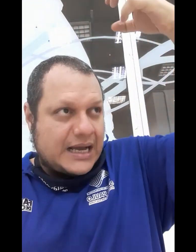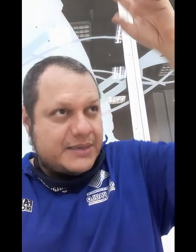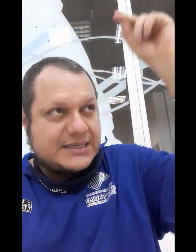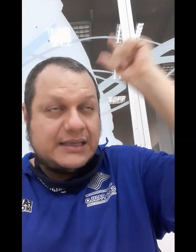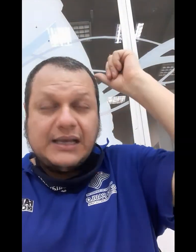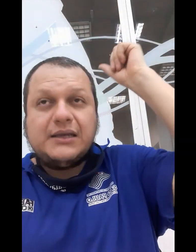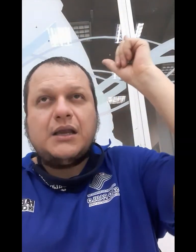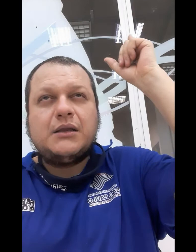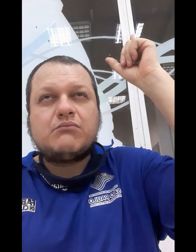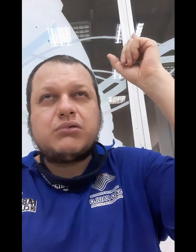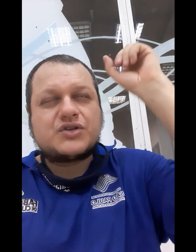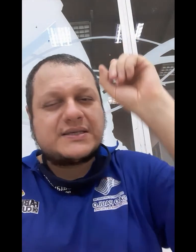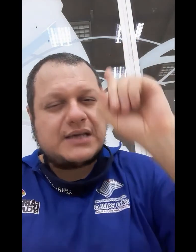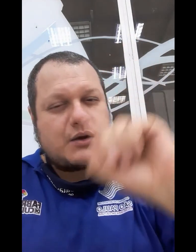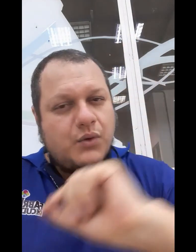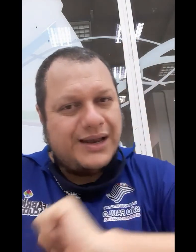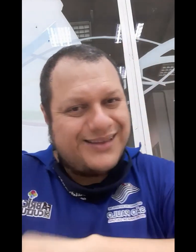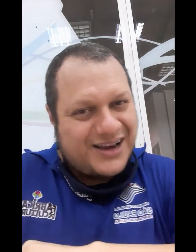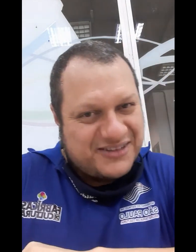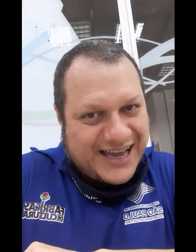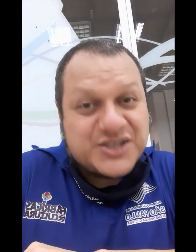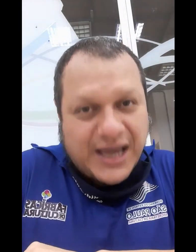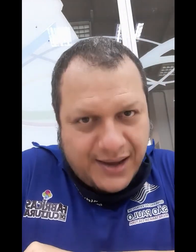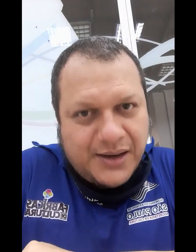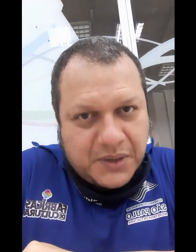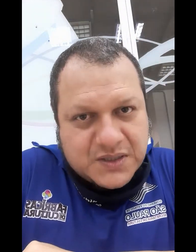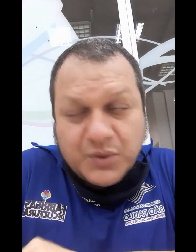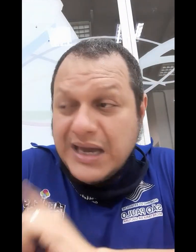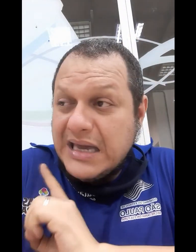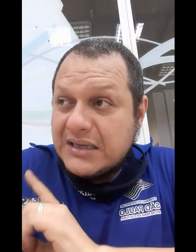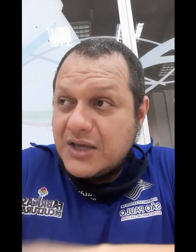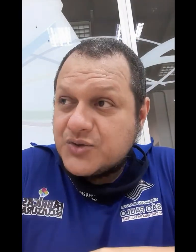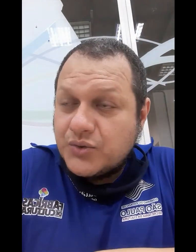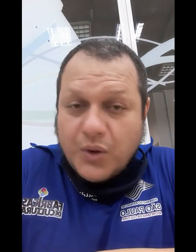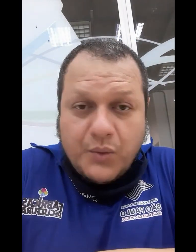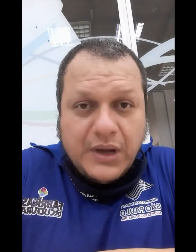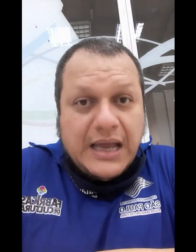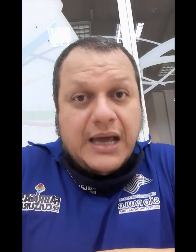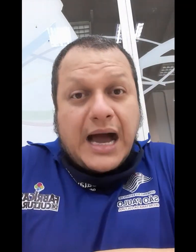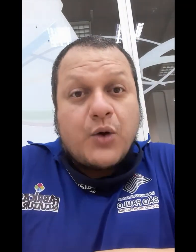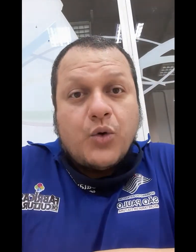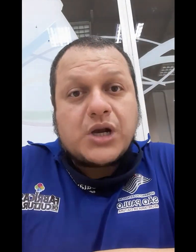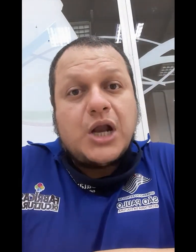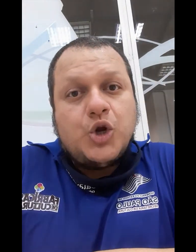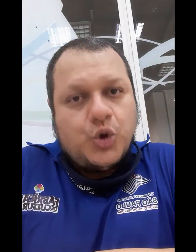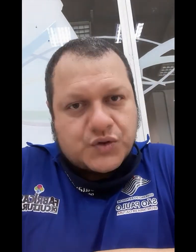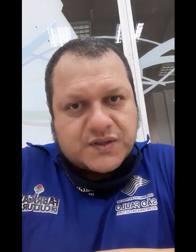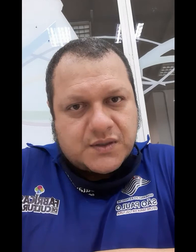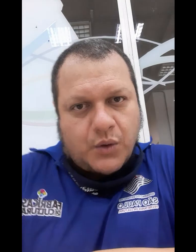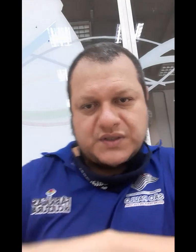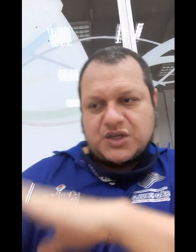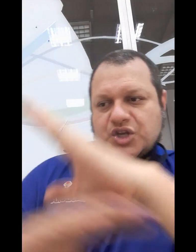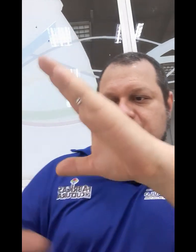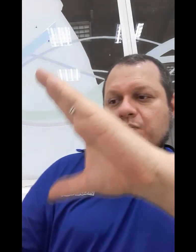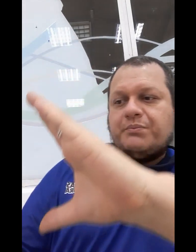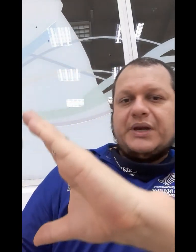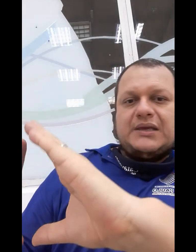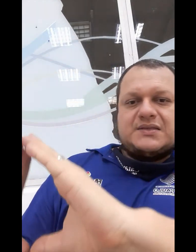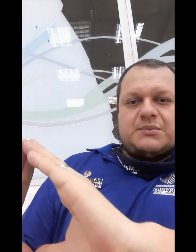cabeça dele e ele, poxa, sacou a lei da gravidade. É ele mesmo que estudou a cor luz, ou seja, tinha um prisma,